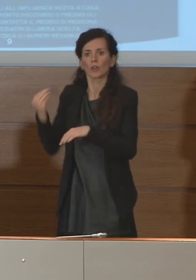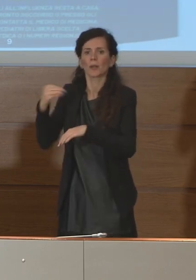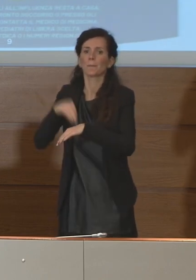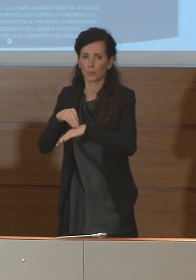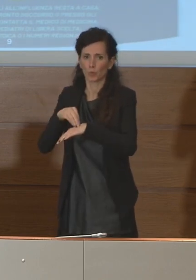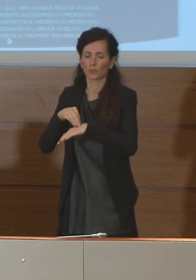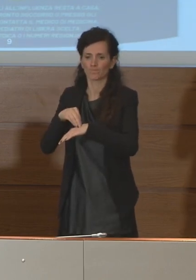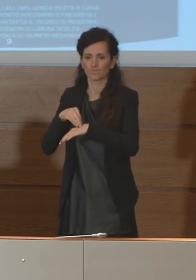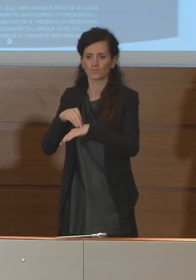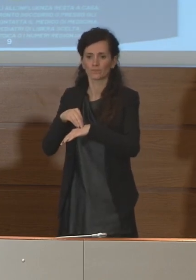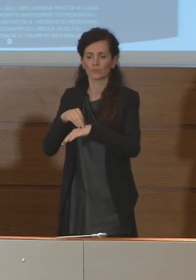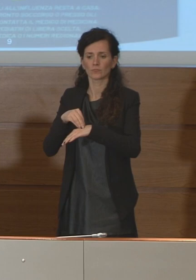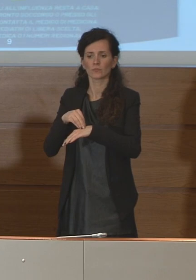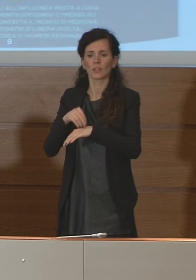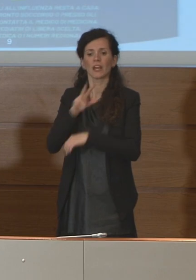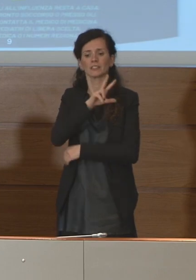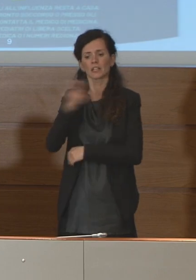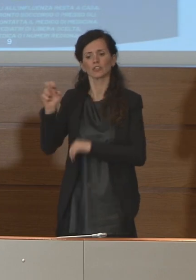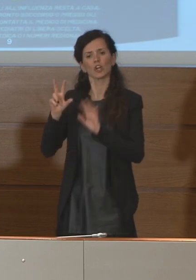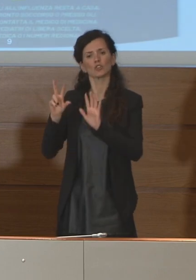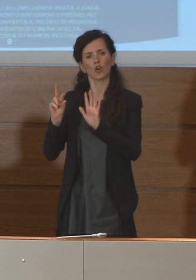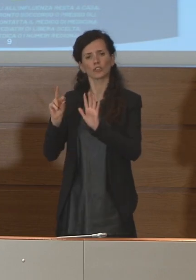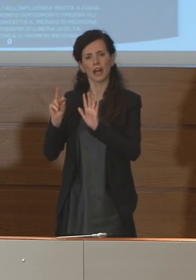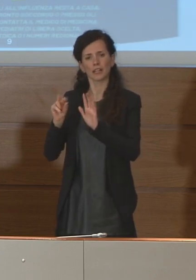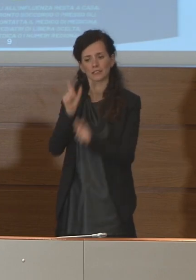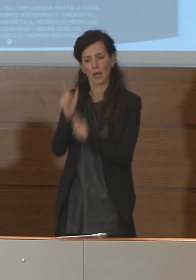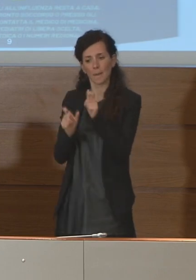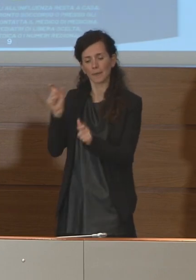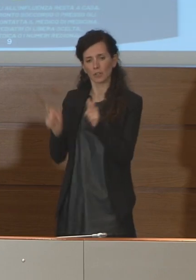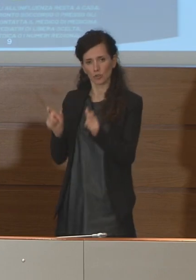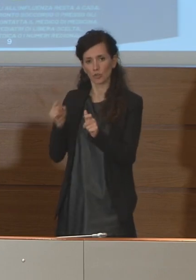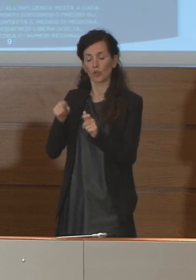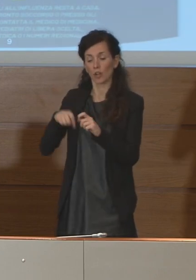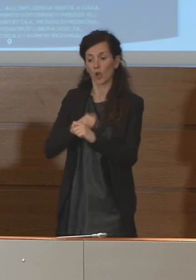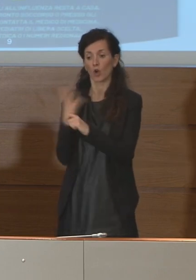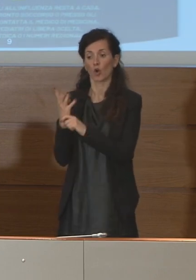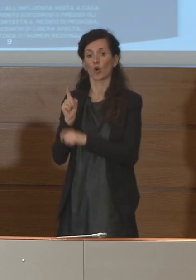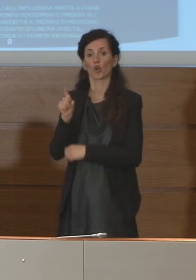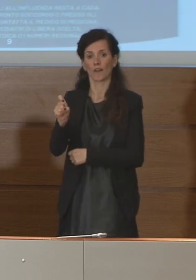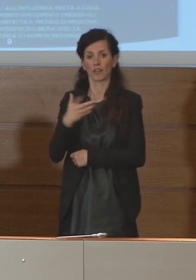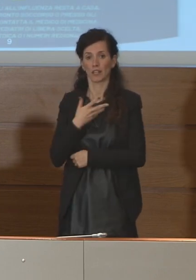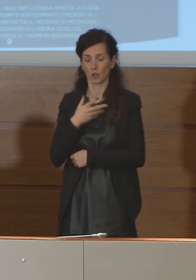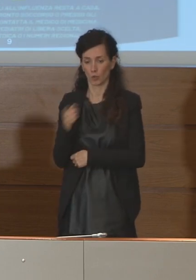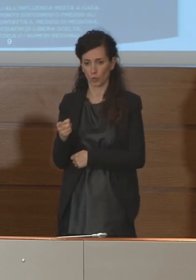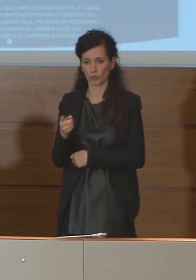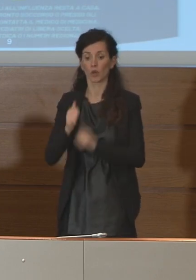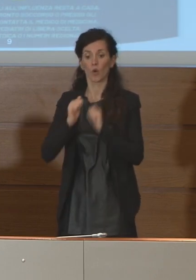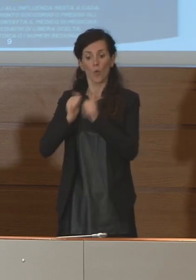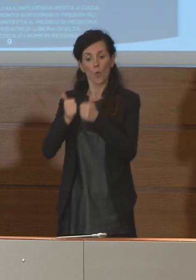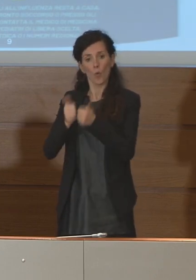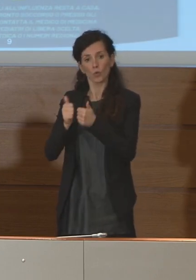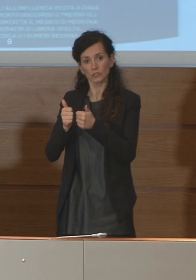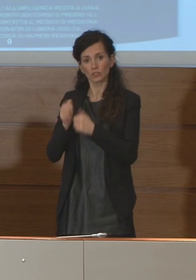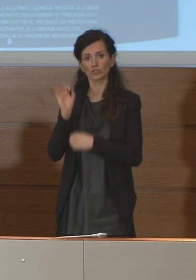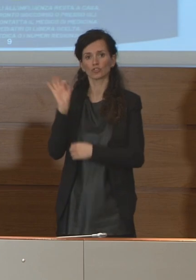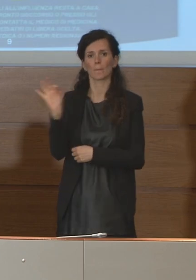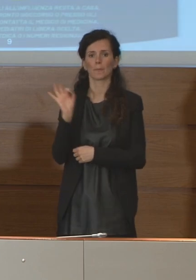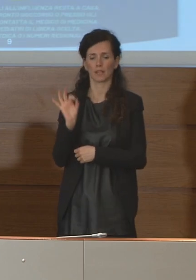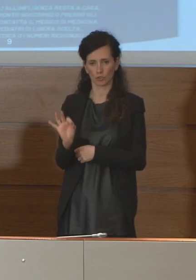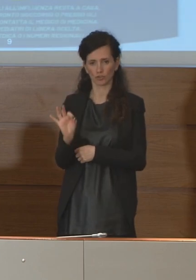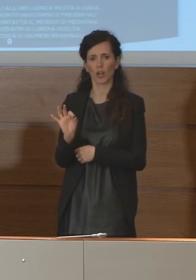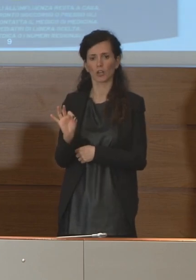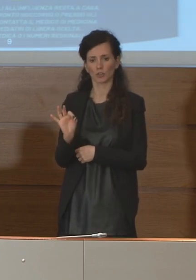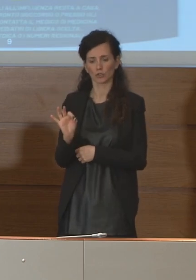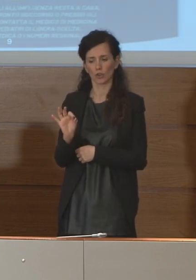un totale di 380 persone affette da coronavirus, l'11 per cento